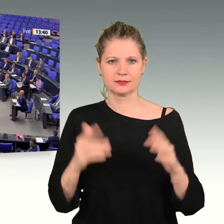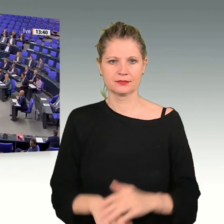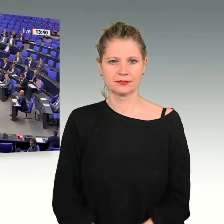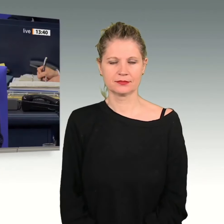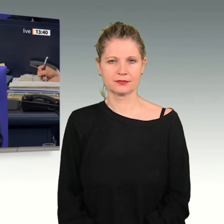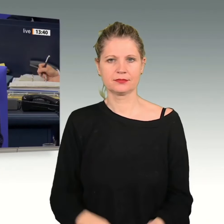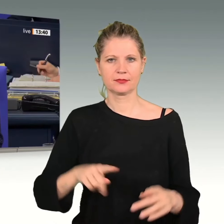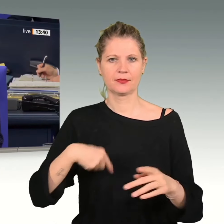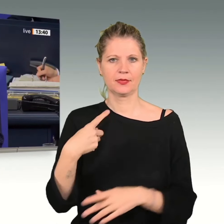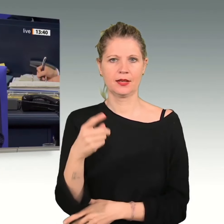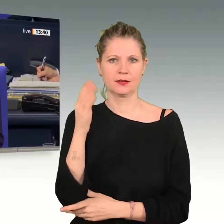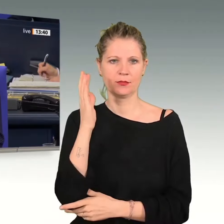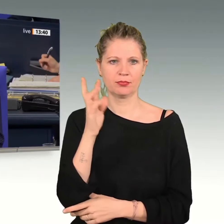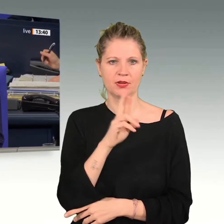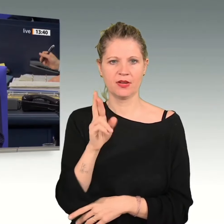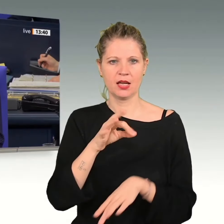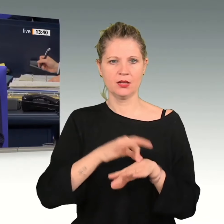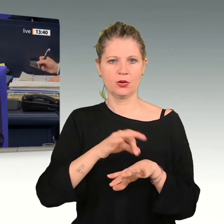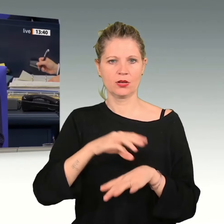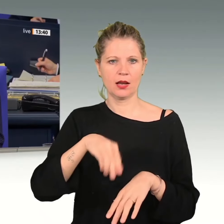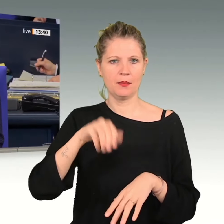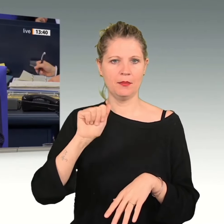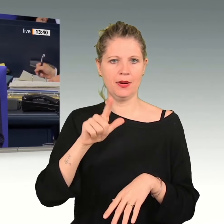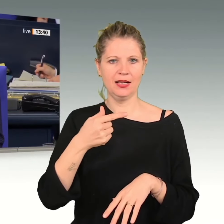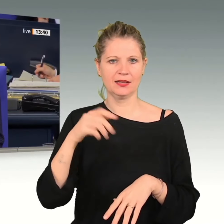Das Wort hat Dr. Malte Kaufmann für die AfD-Fraktion.